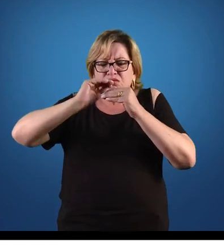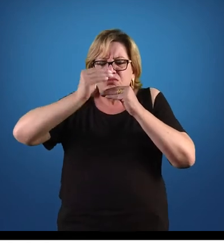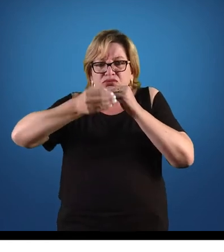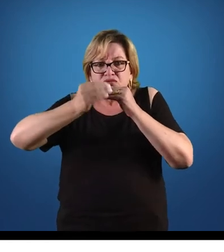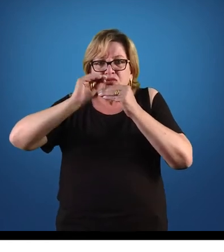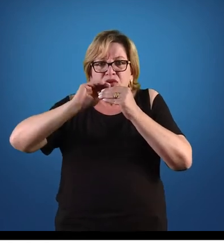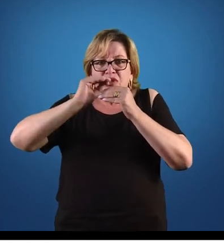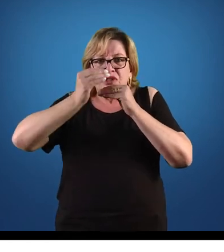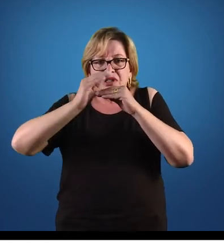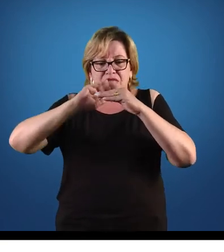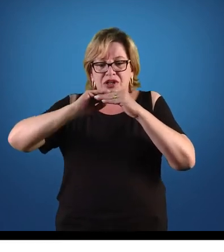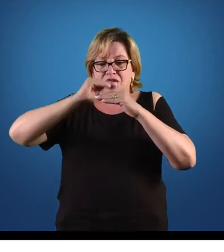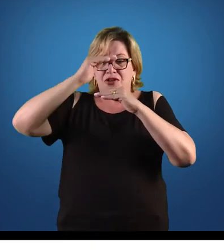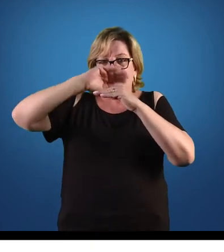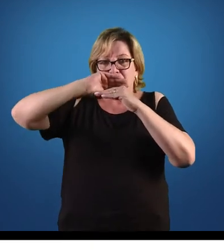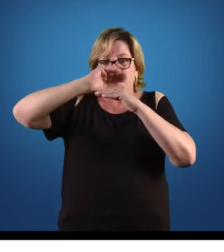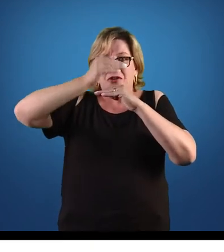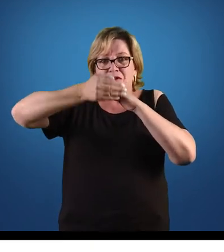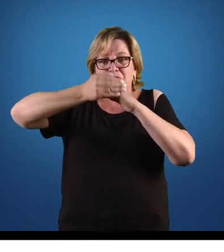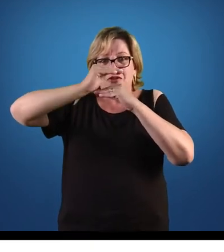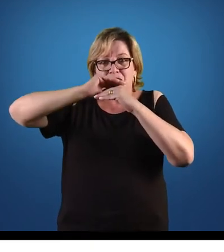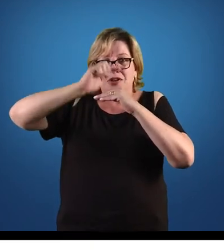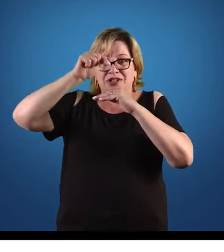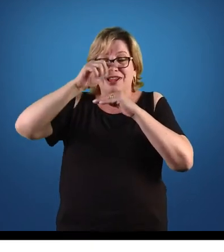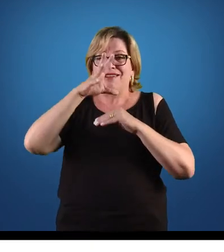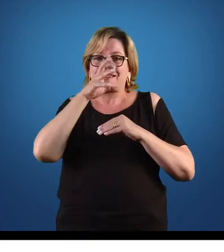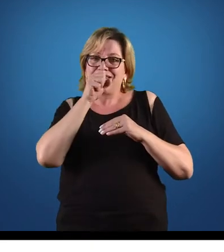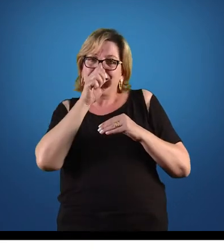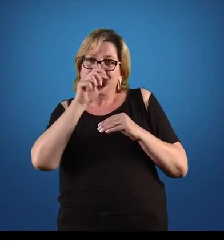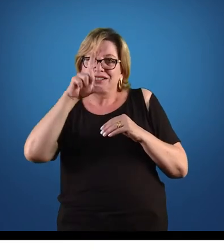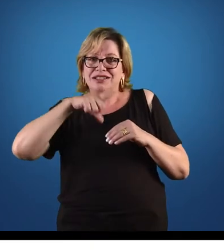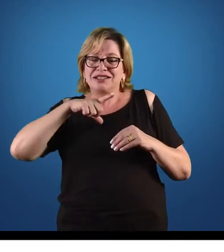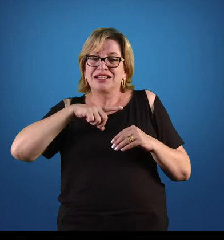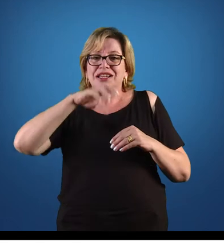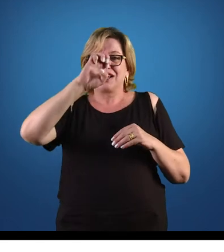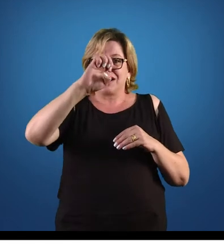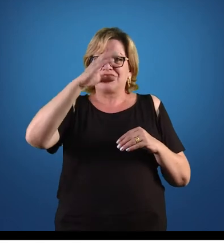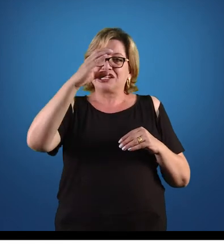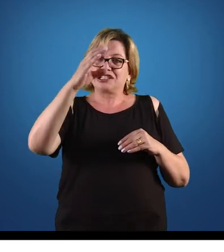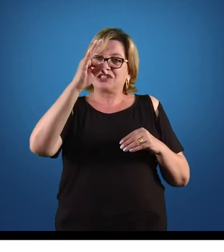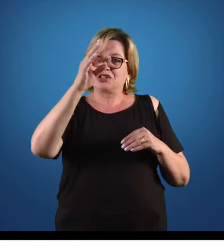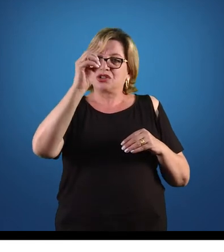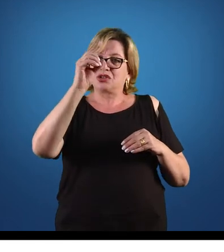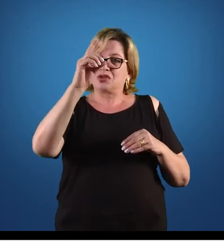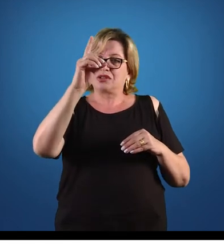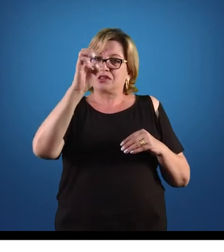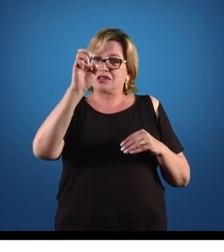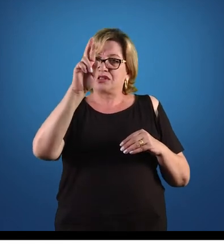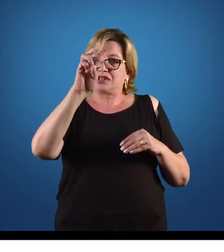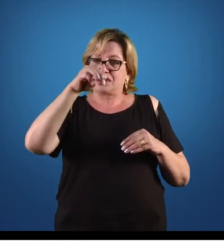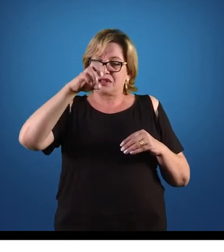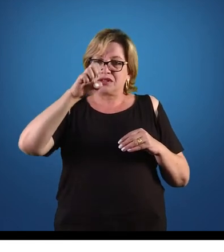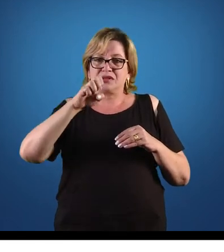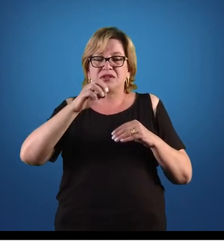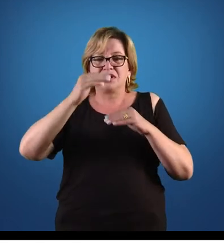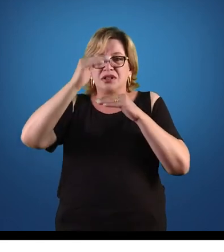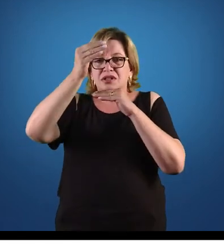também. Do lado de fora, nós temos aqui em laranjado representado a ectoderme, então o tecido mais externo do corpo.